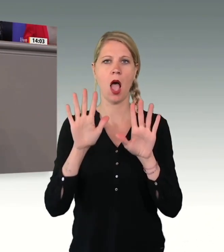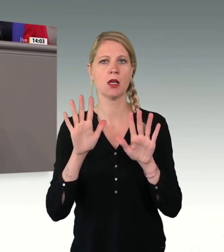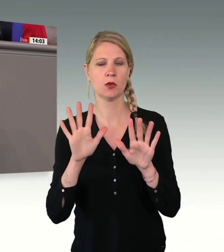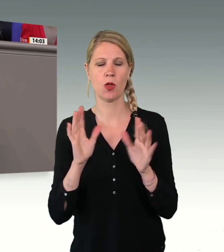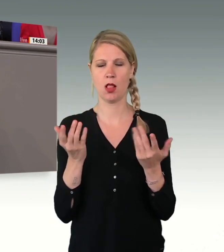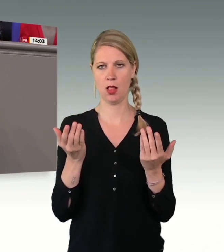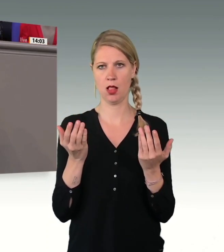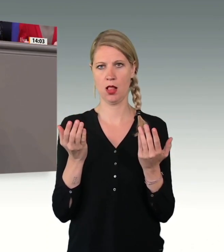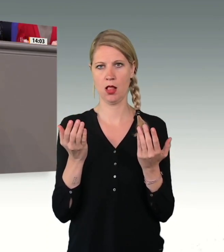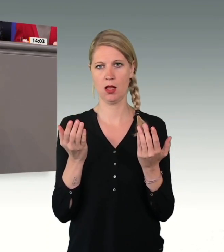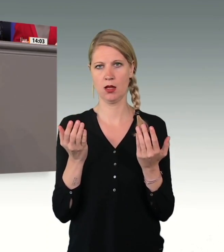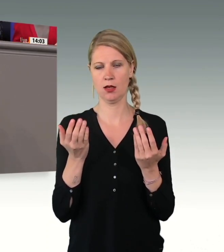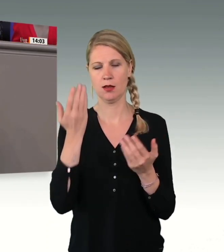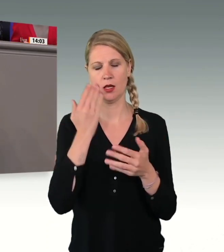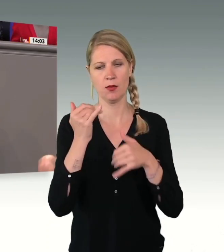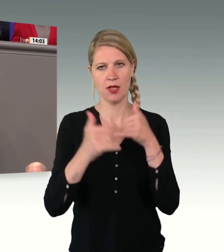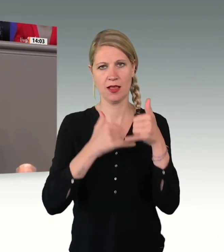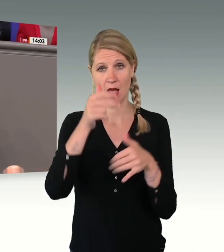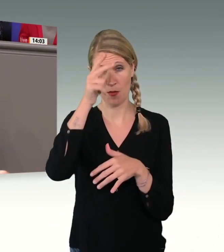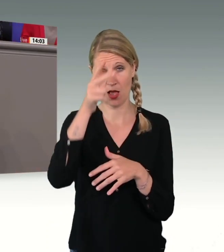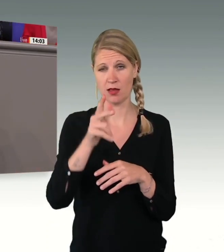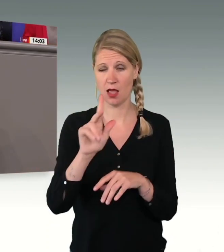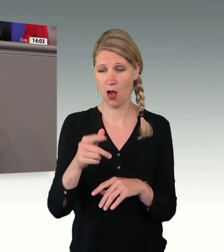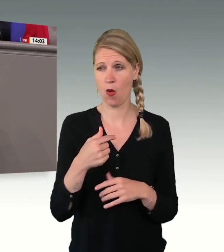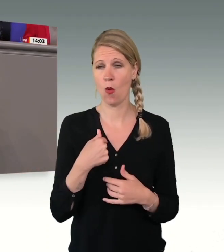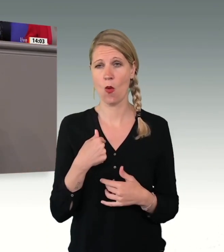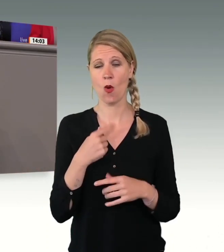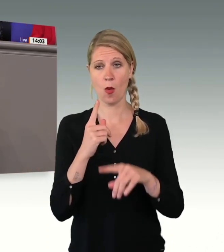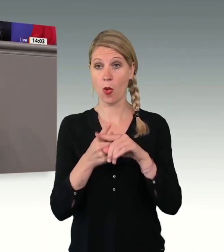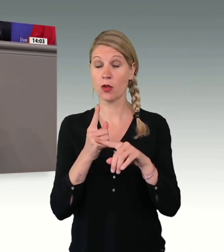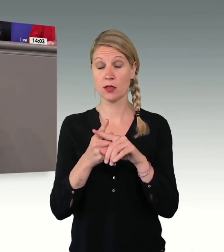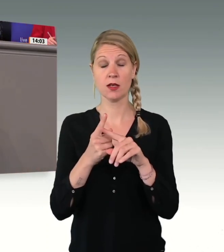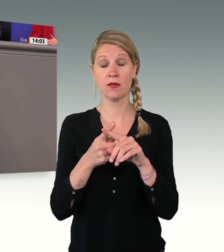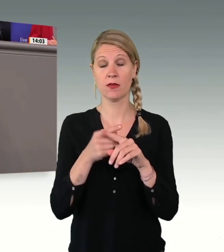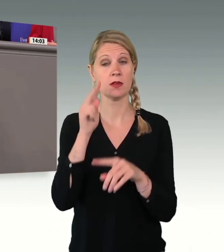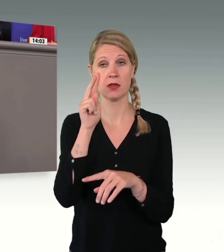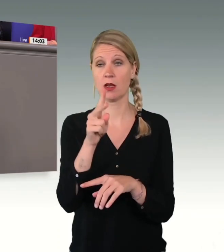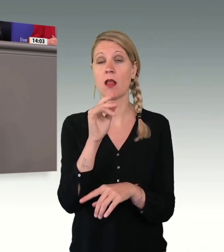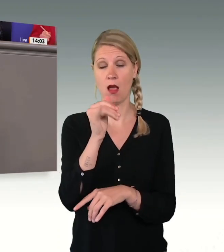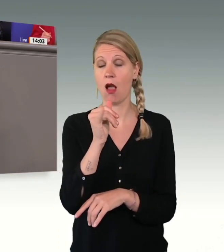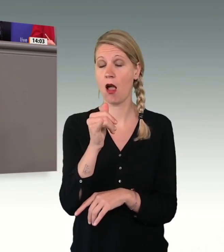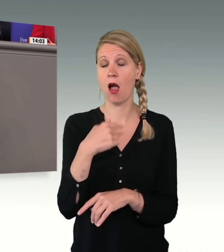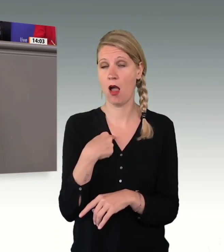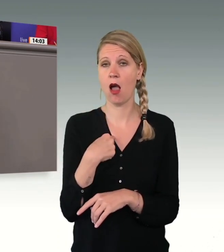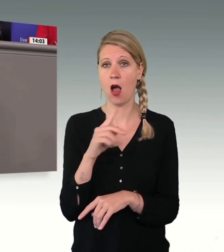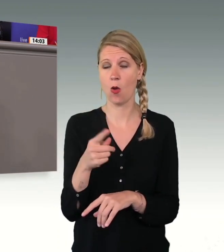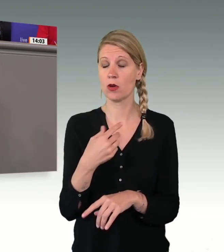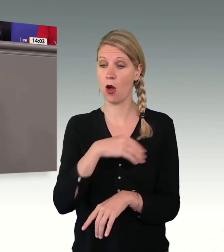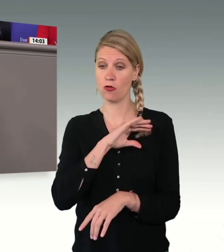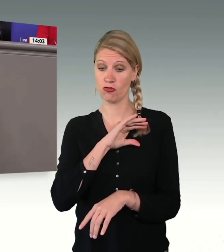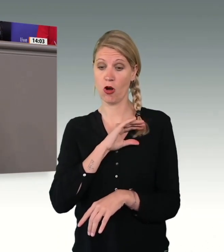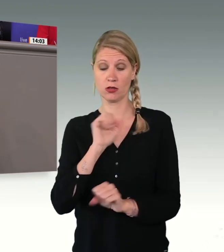ich sehe auch die positiven Seiten, und ich sehe auch die Chancen.